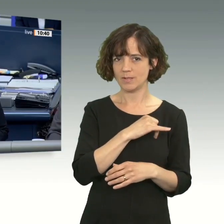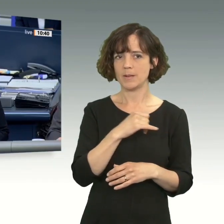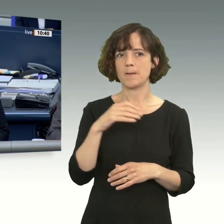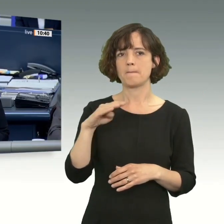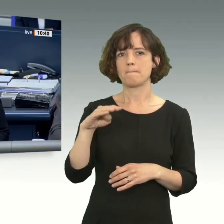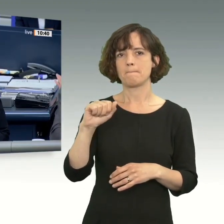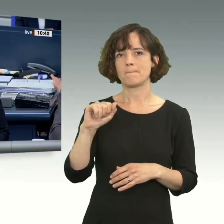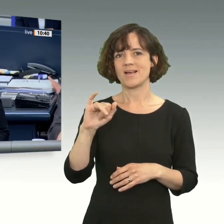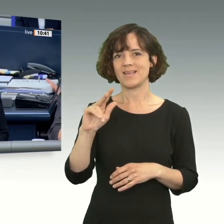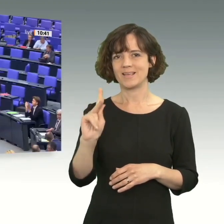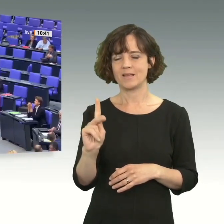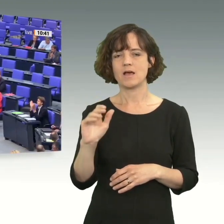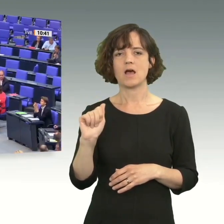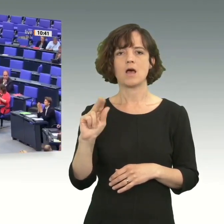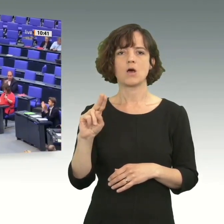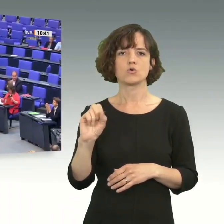Außendorf.